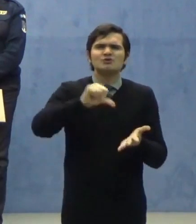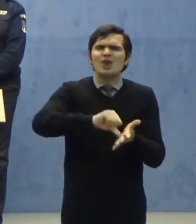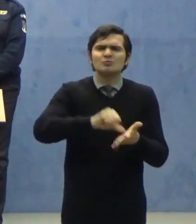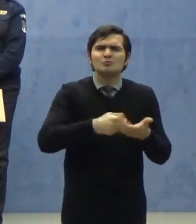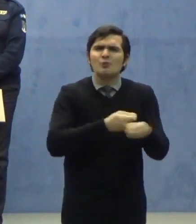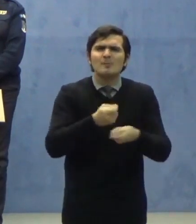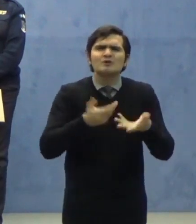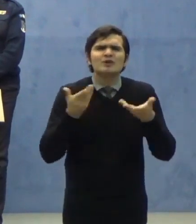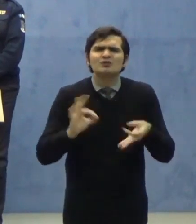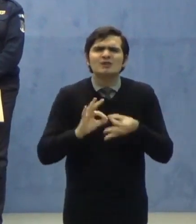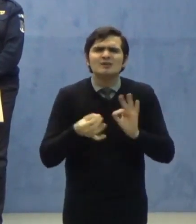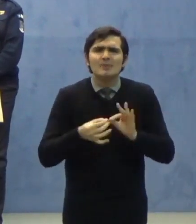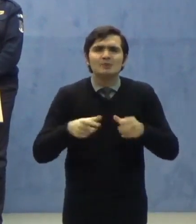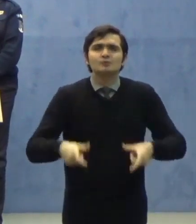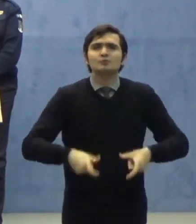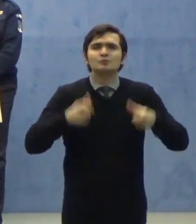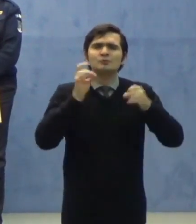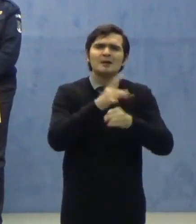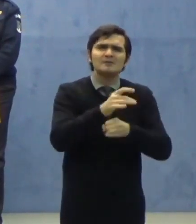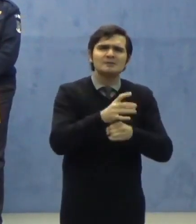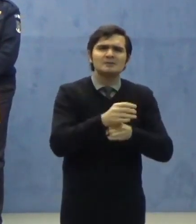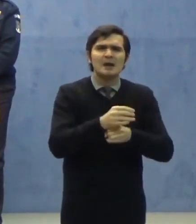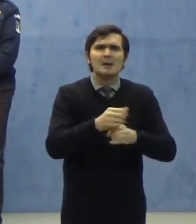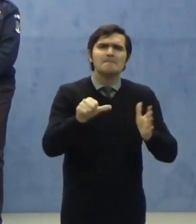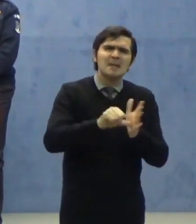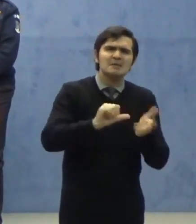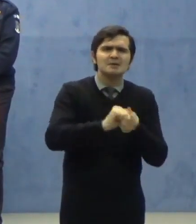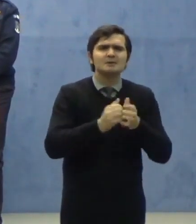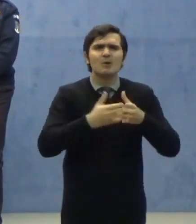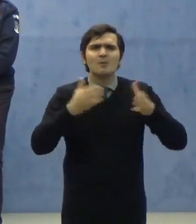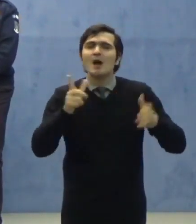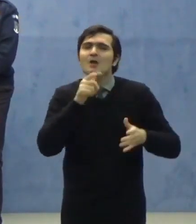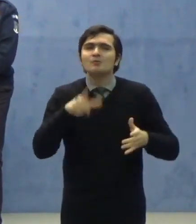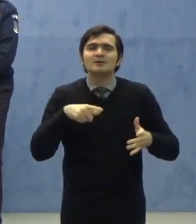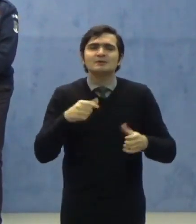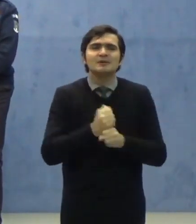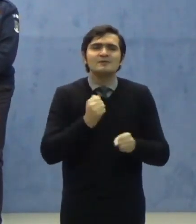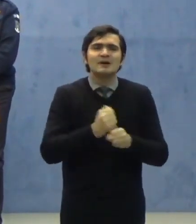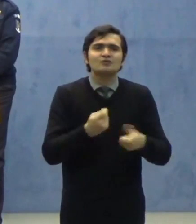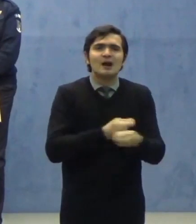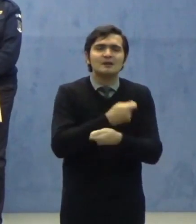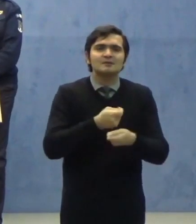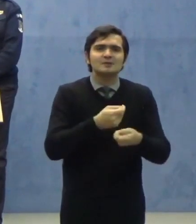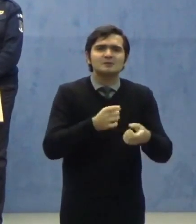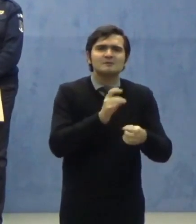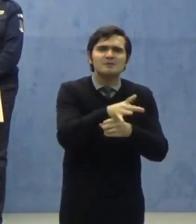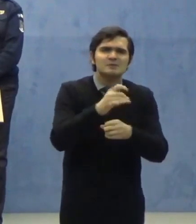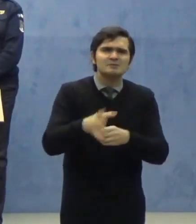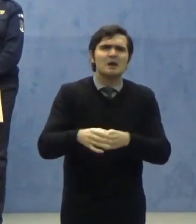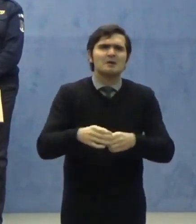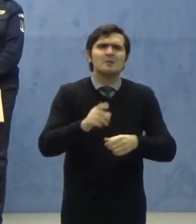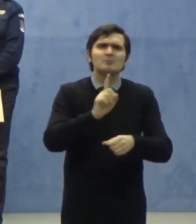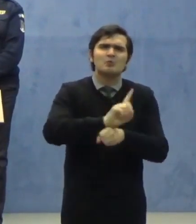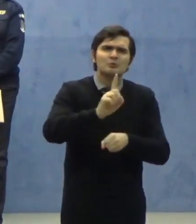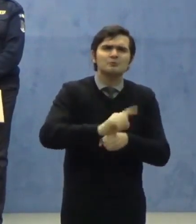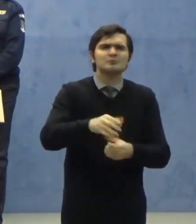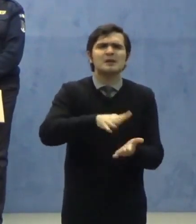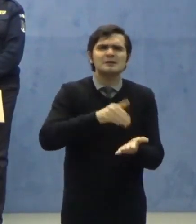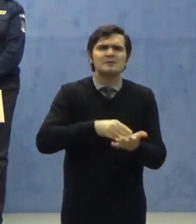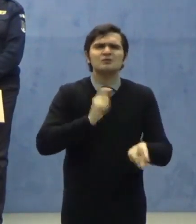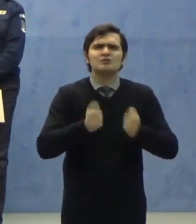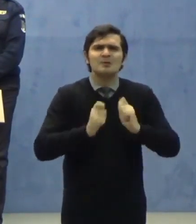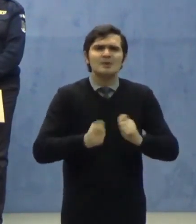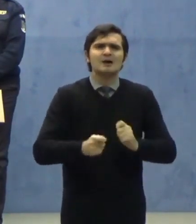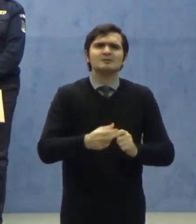structura de vânzare cu suprafață medie sau mare în care se desfășoară activități de comercializare cu amănuntul de produse, servicii de piață și de alimentație